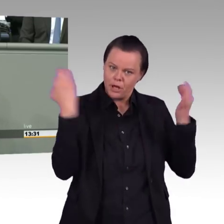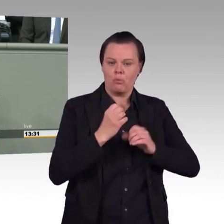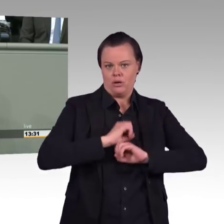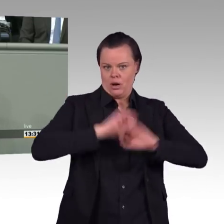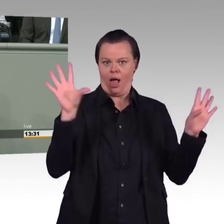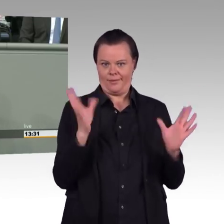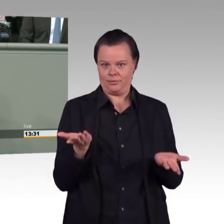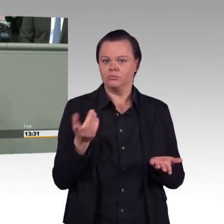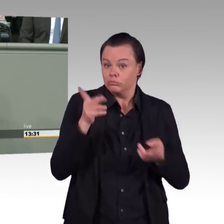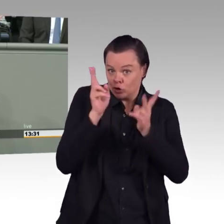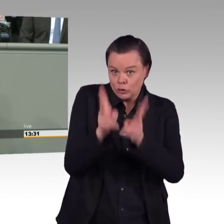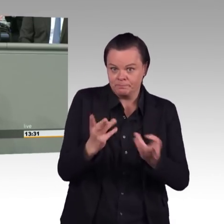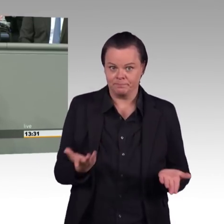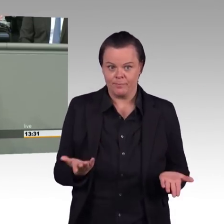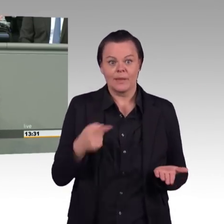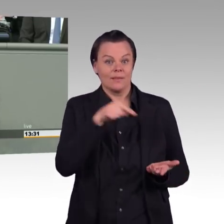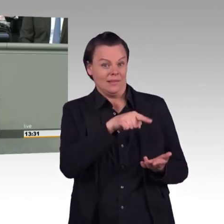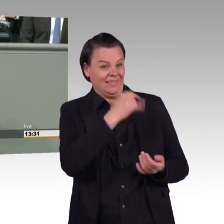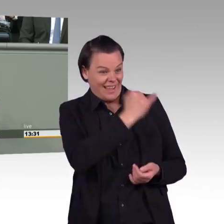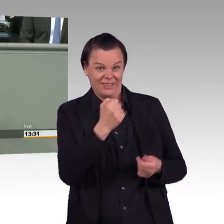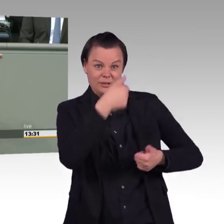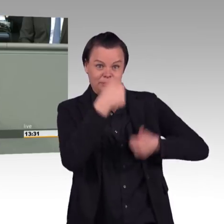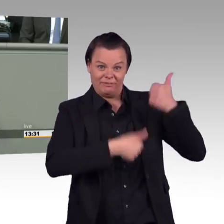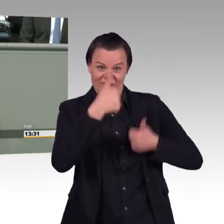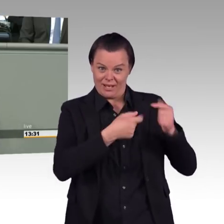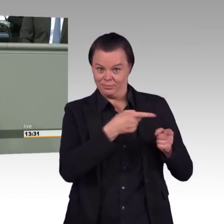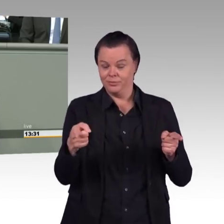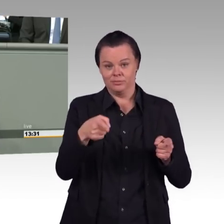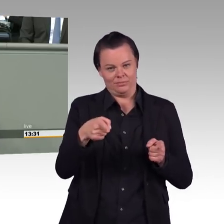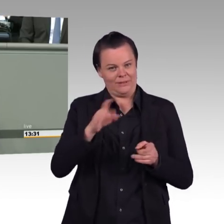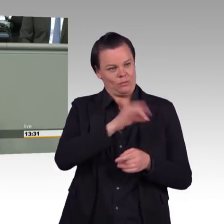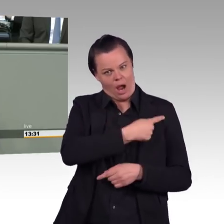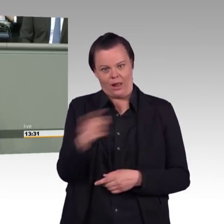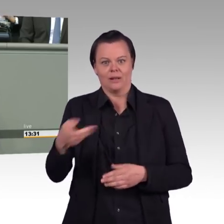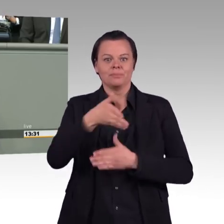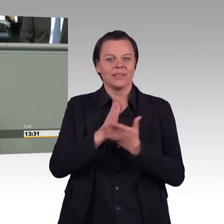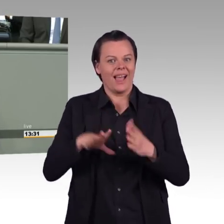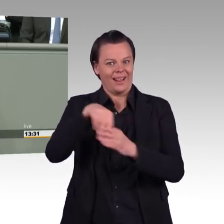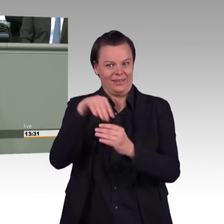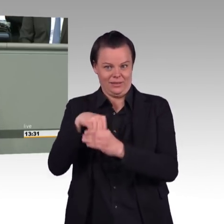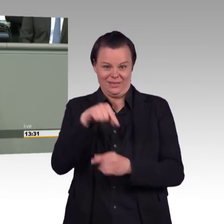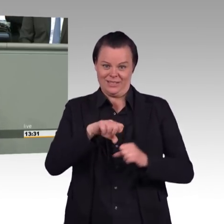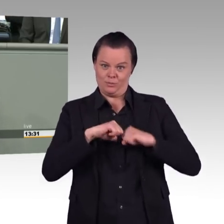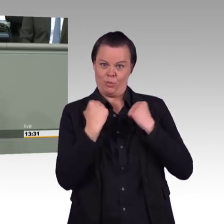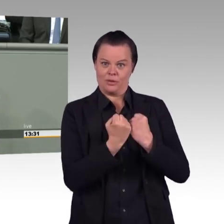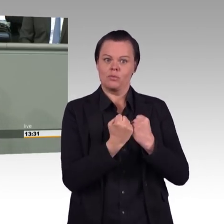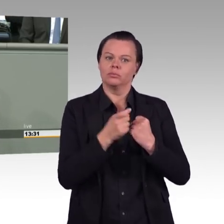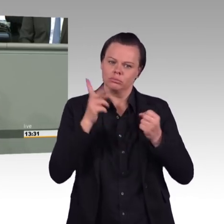komplex angehen. Das ist, glaube ich, klar. Und wir kommen immer wieder in die Situation, auch beim EEG, dass wir uns immer nur eine